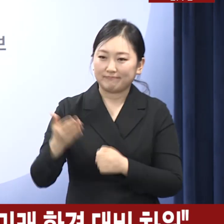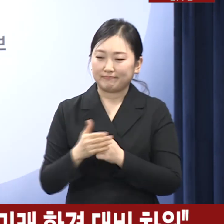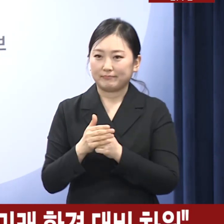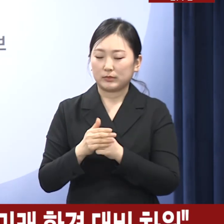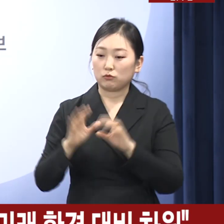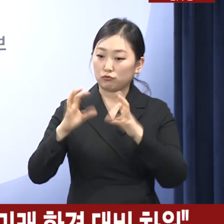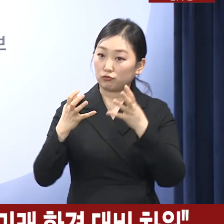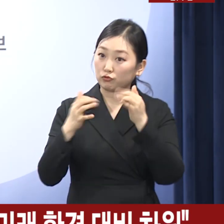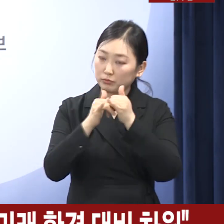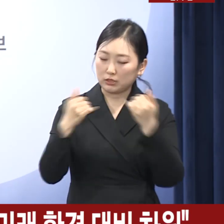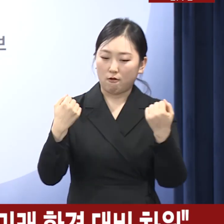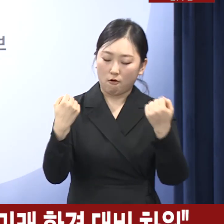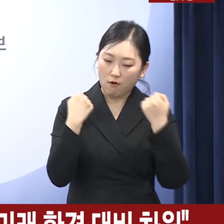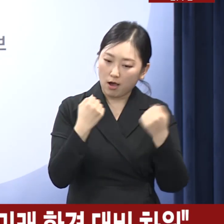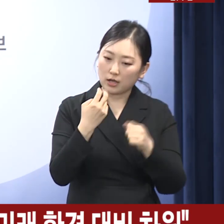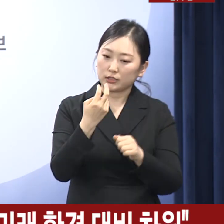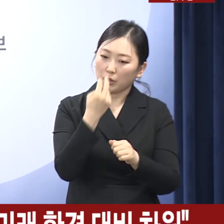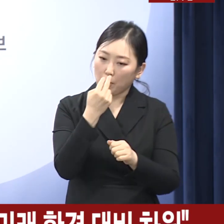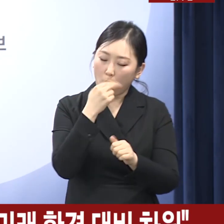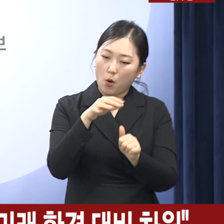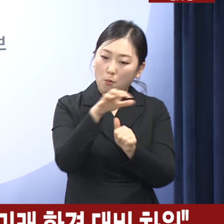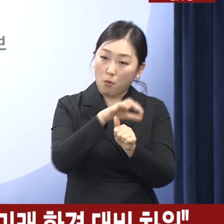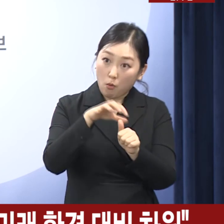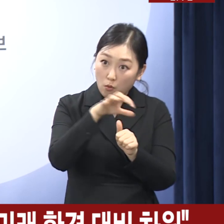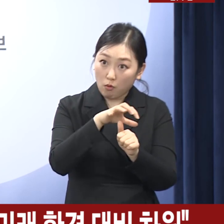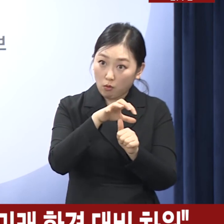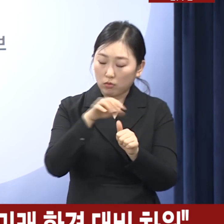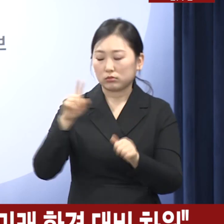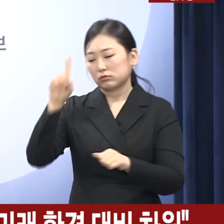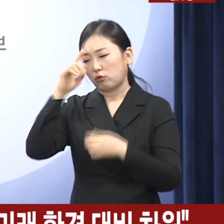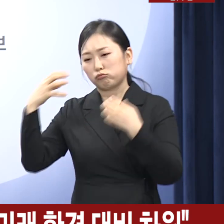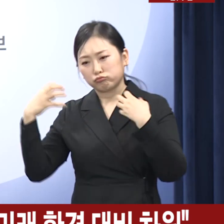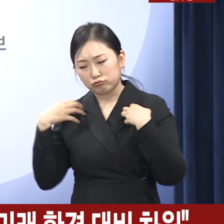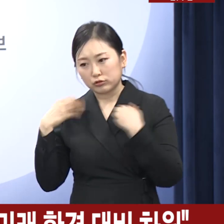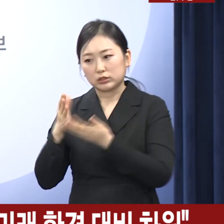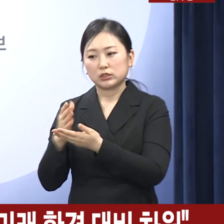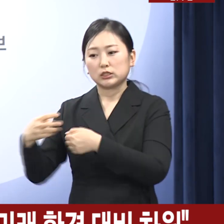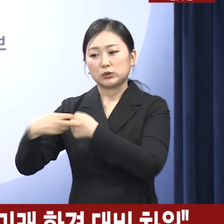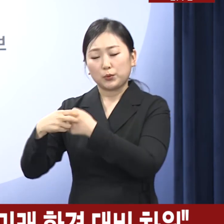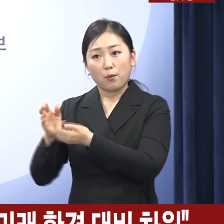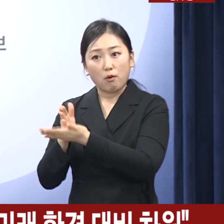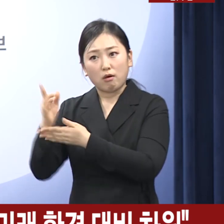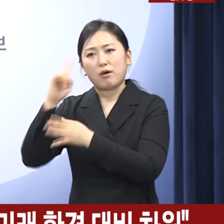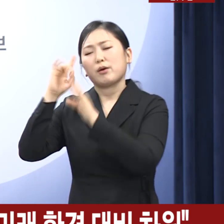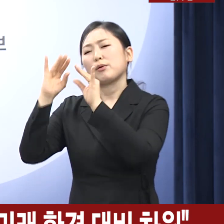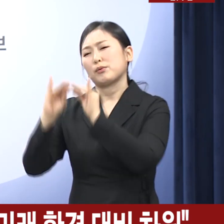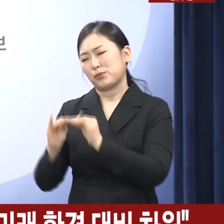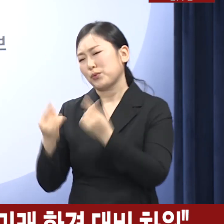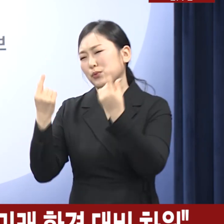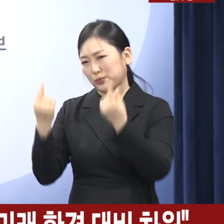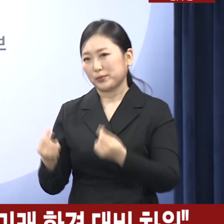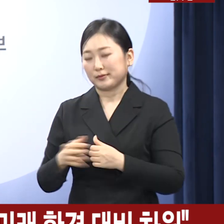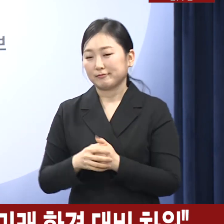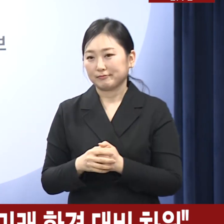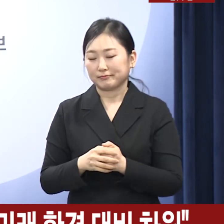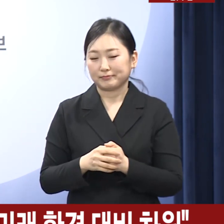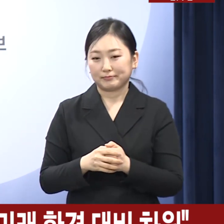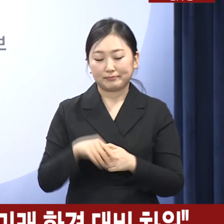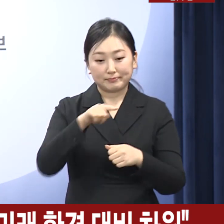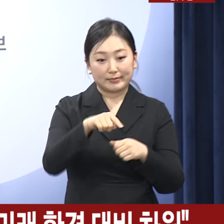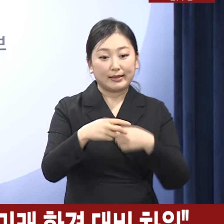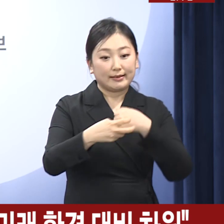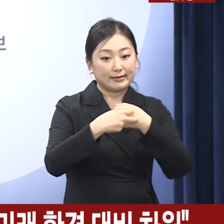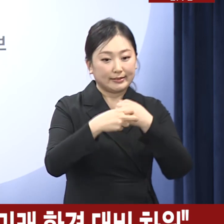생명을 지키는 것은 정부와 의료계가 함께 가지고 있는 목표입니다. 정부 역시 의대 정원 확대가